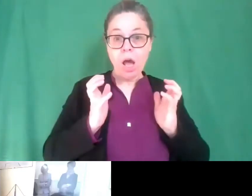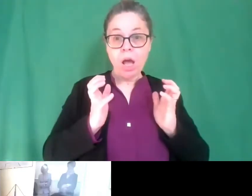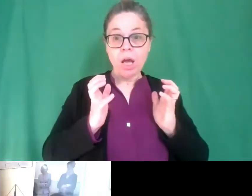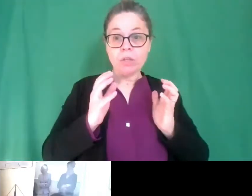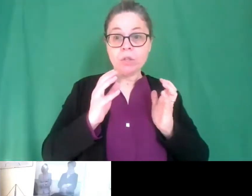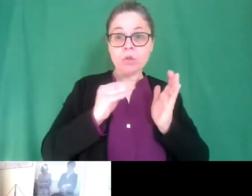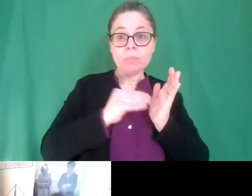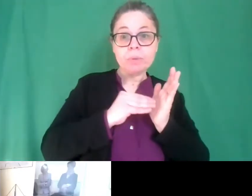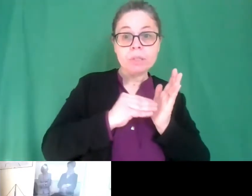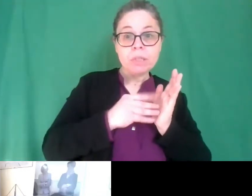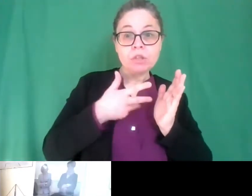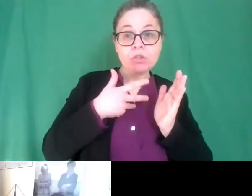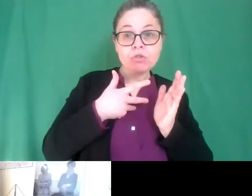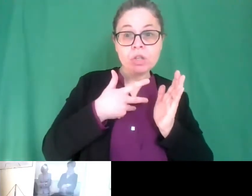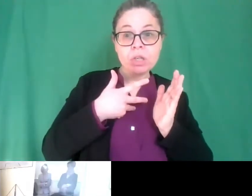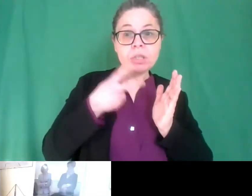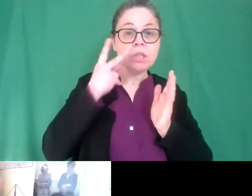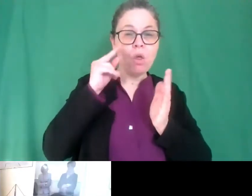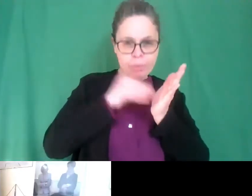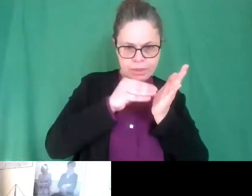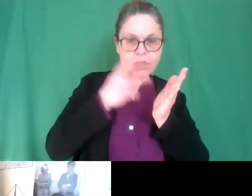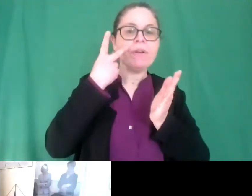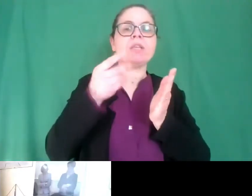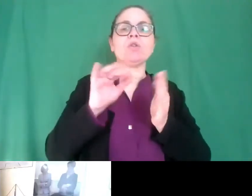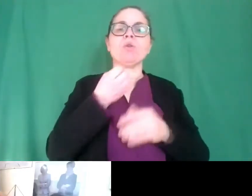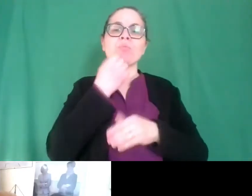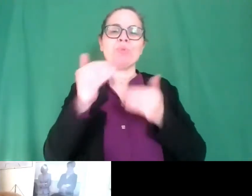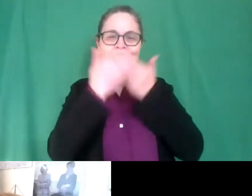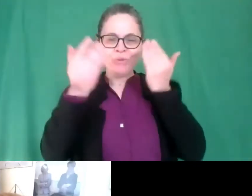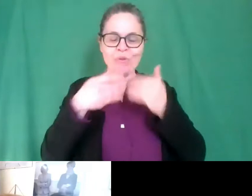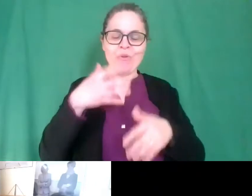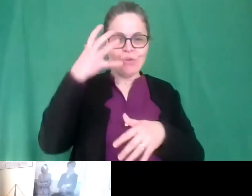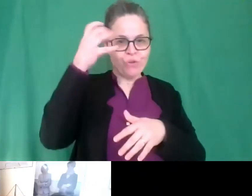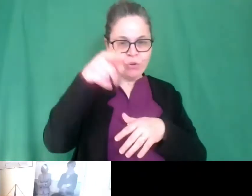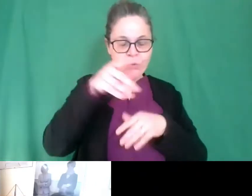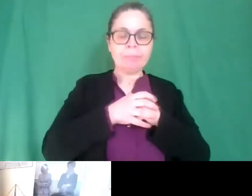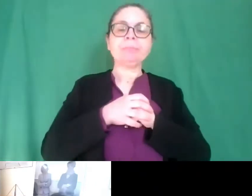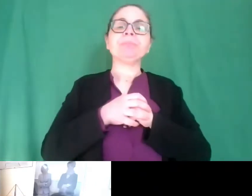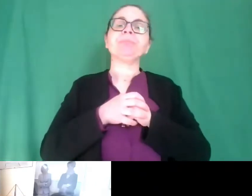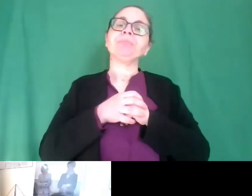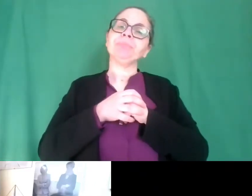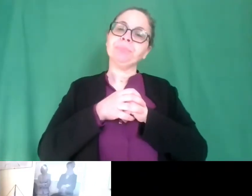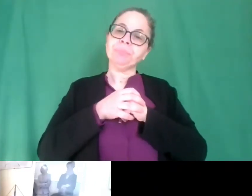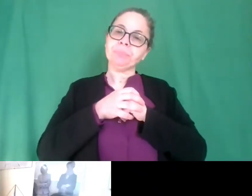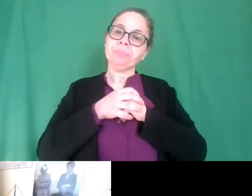sono riuscita a trovarsi il governatore lo vedo buongiorno buongiorno ecco e tutti gli intervenuti